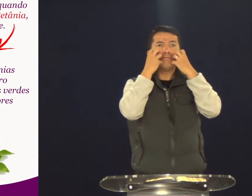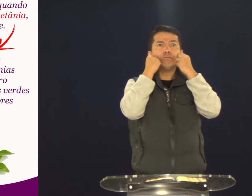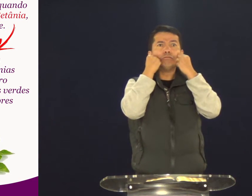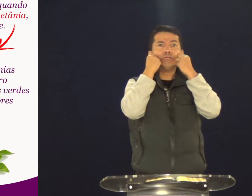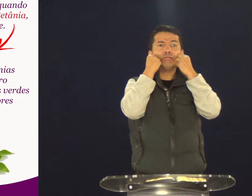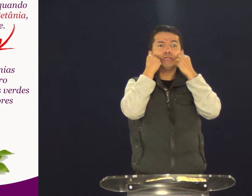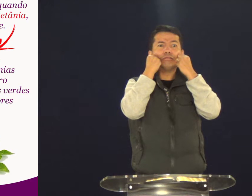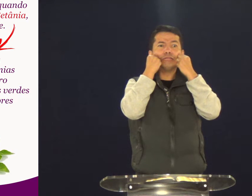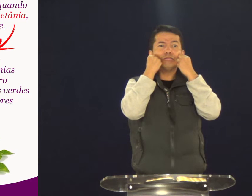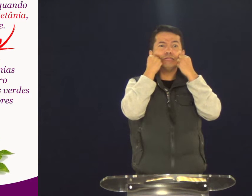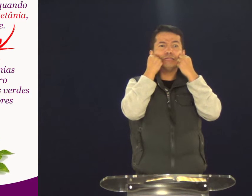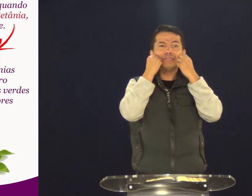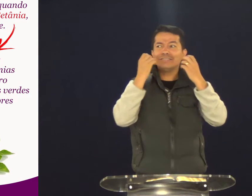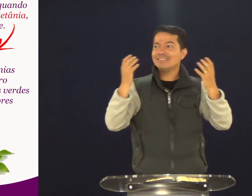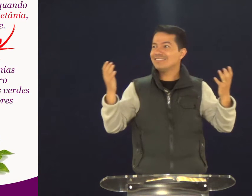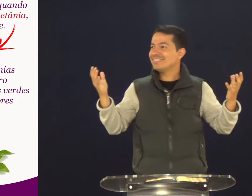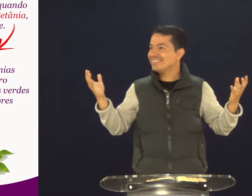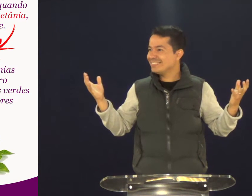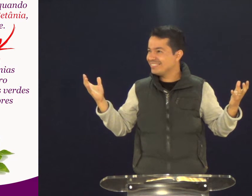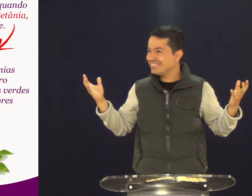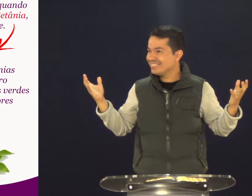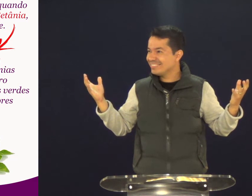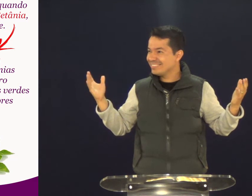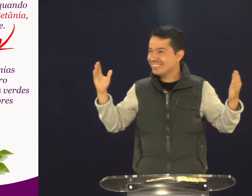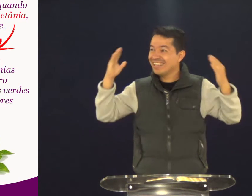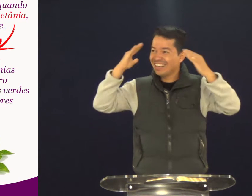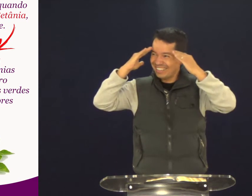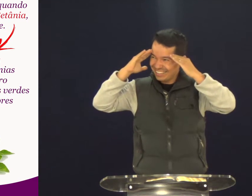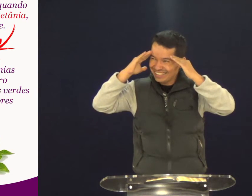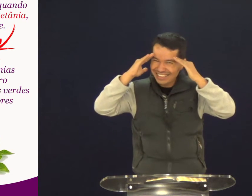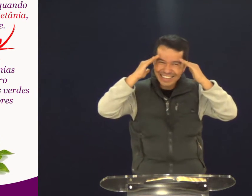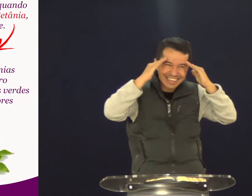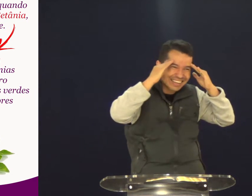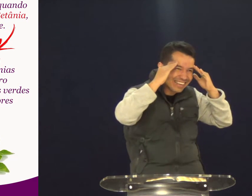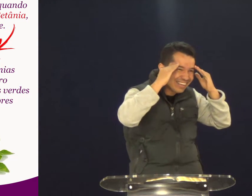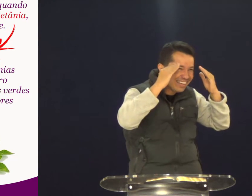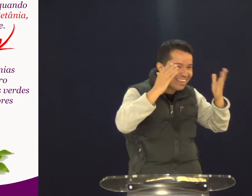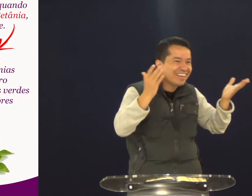nela não há fruto. Jesus fica ressentido com aquilo, chateado.